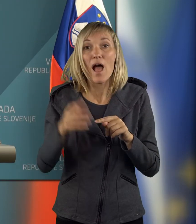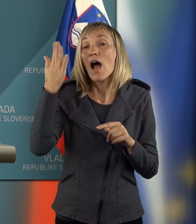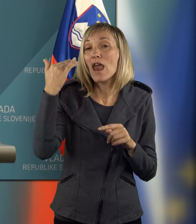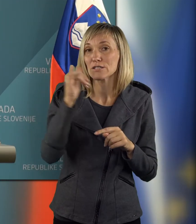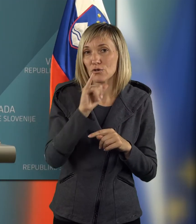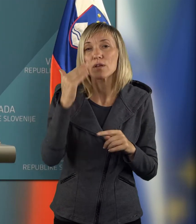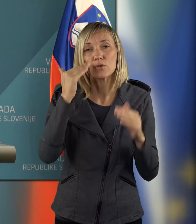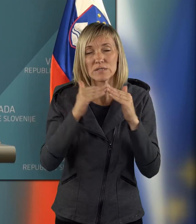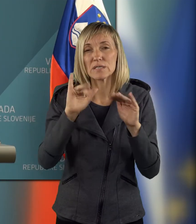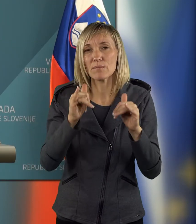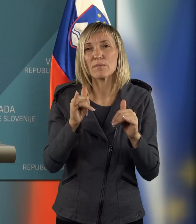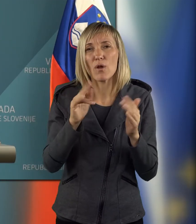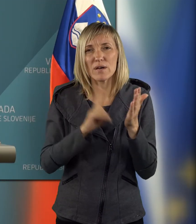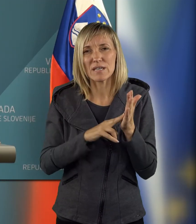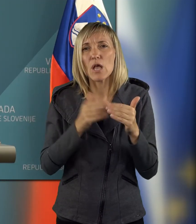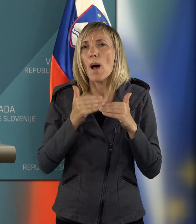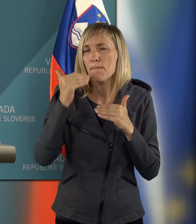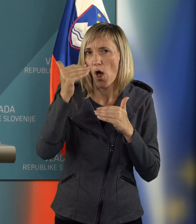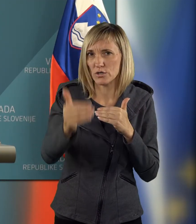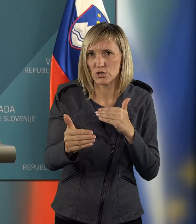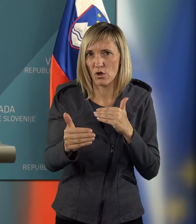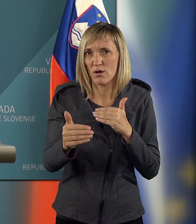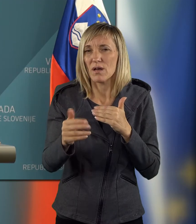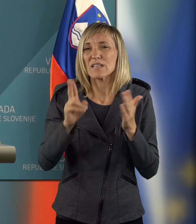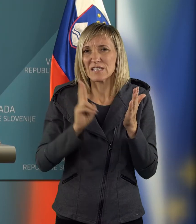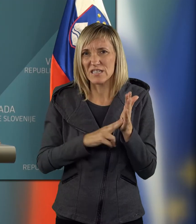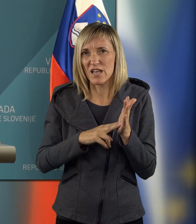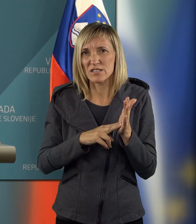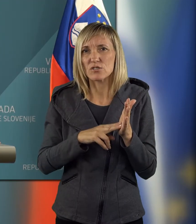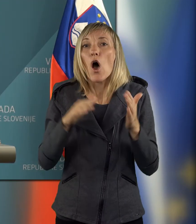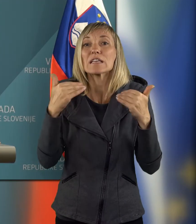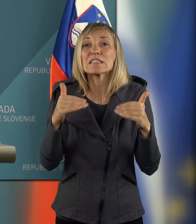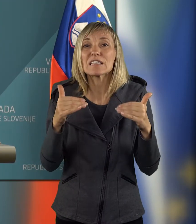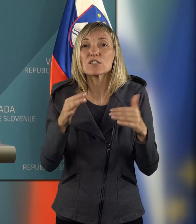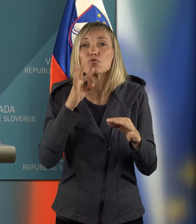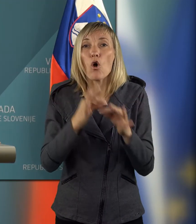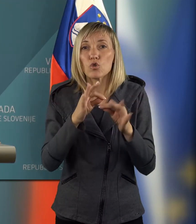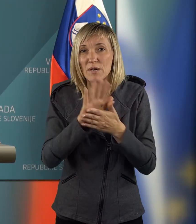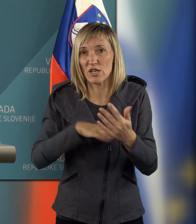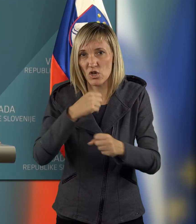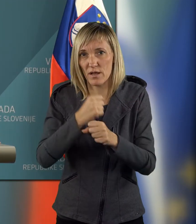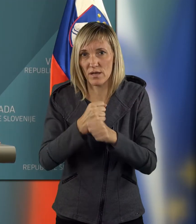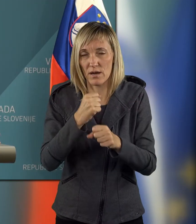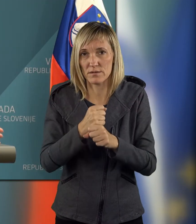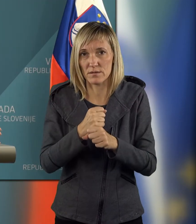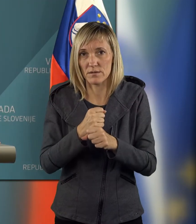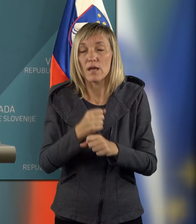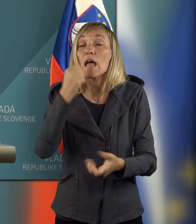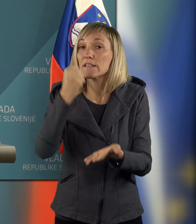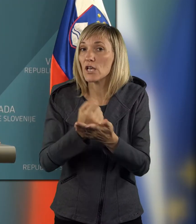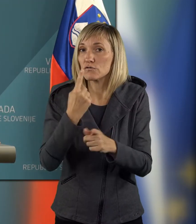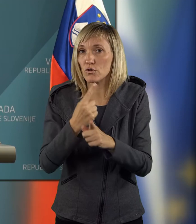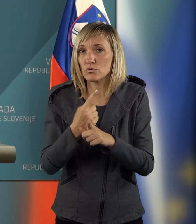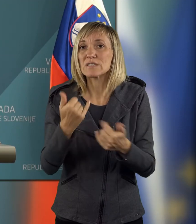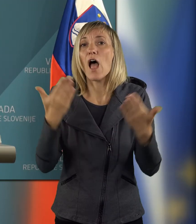Lani se strinjam je bilo relativno pozno in so dejansko res šele intenzivno oktobra začeli delati. Dejstvo je